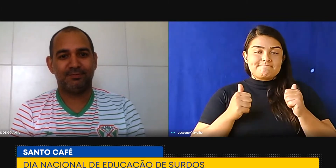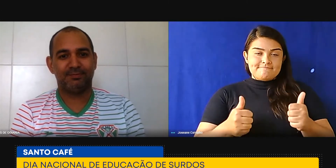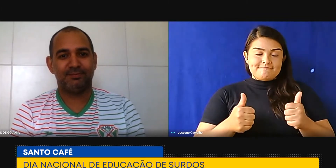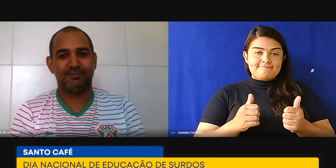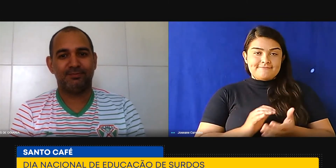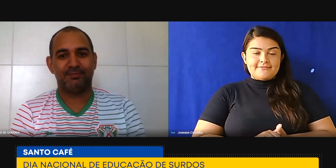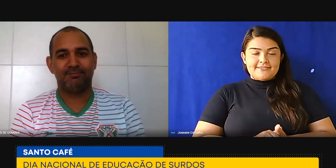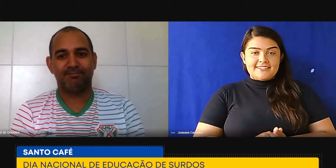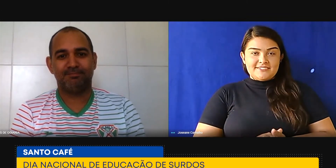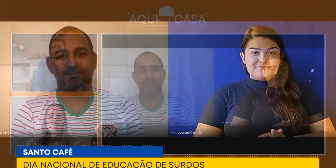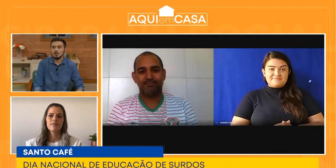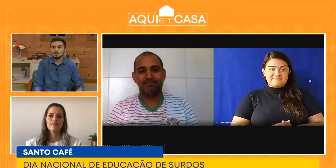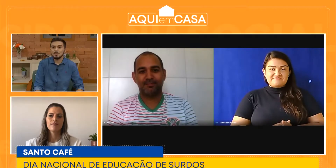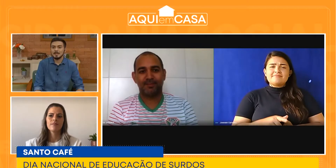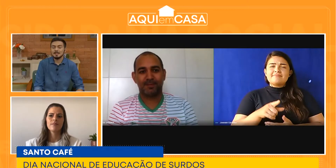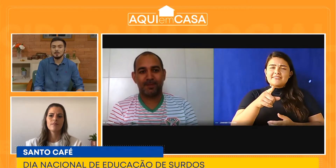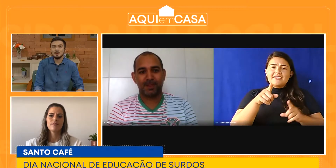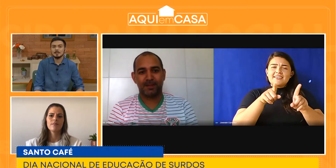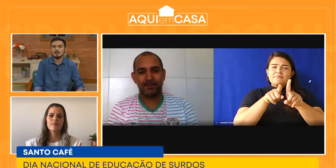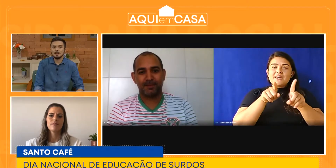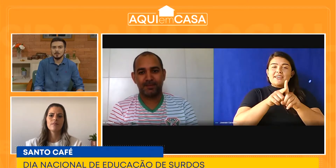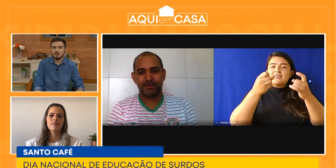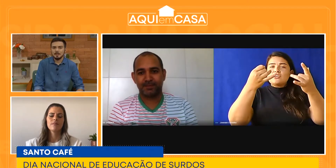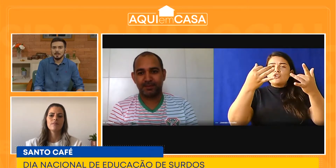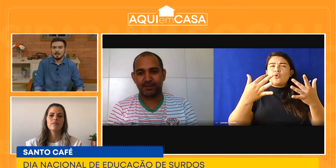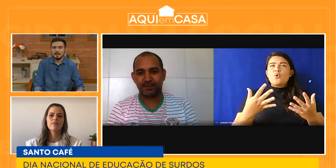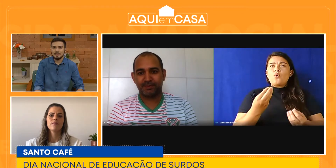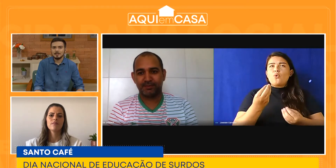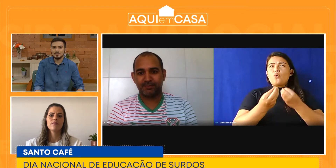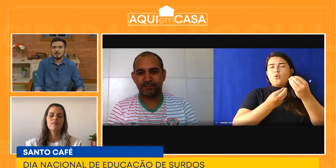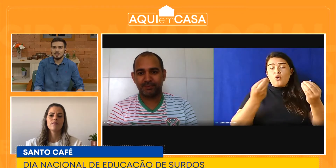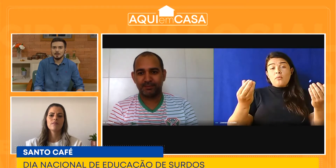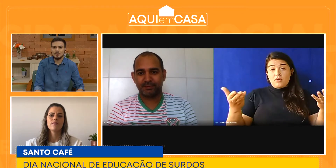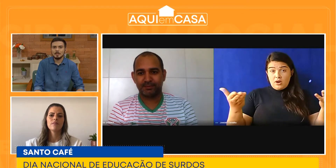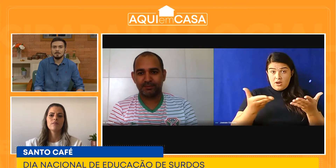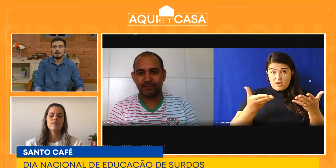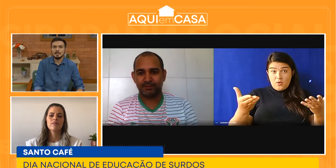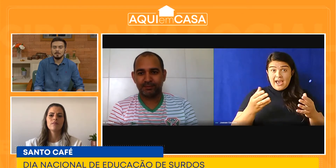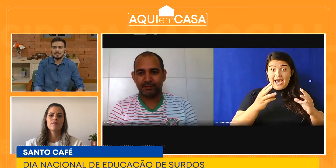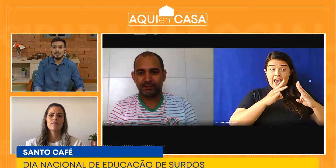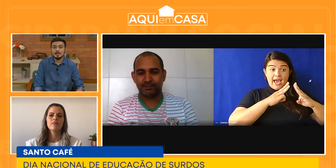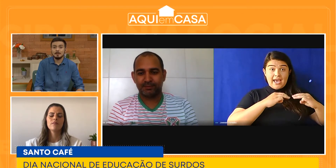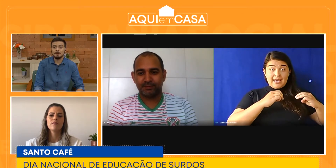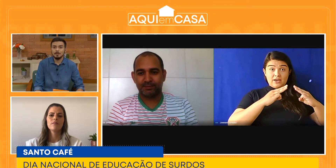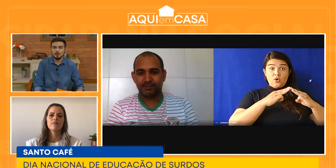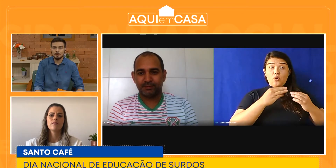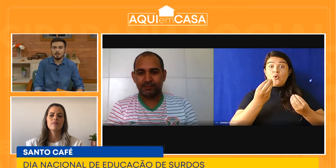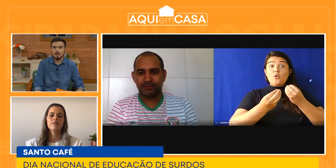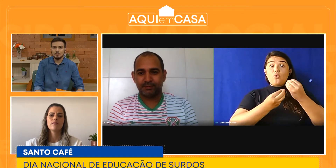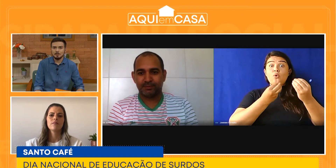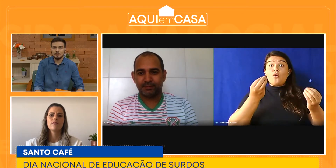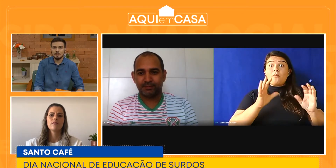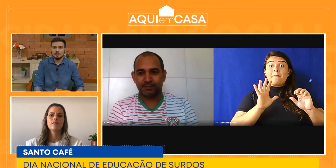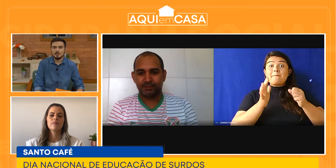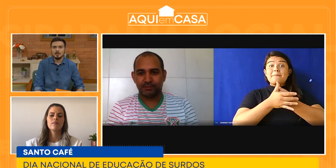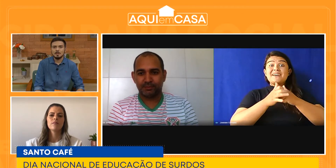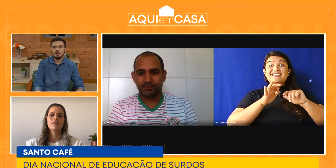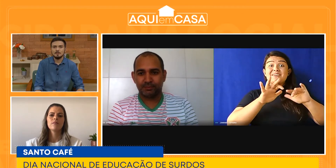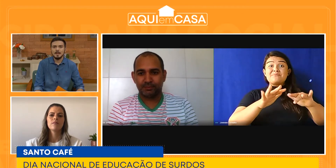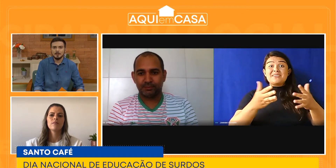Queria que você falasse um pouco sobre a situação da associação agora na pandemia. Que desafios vocês tiveram